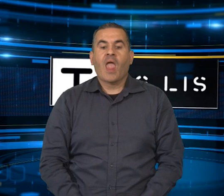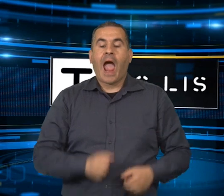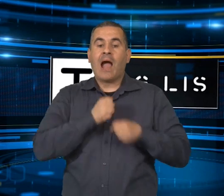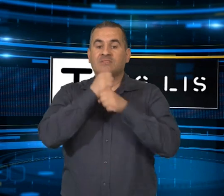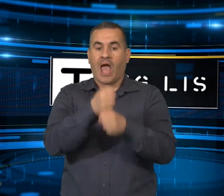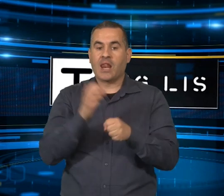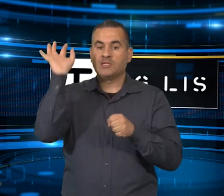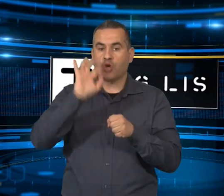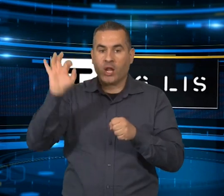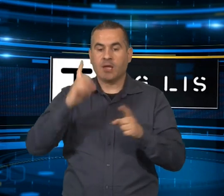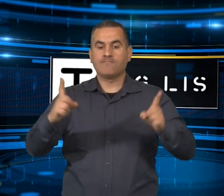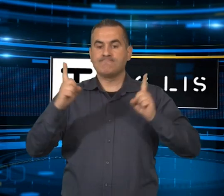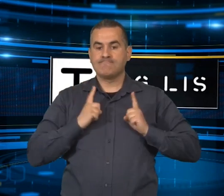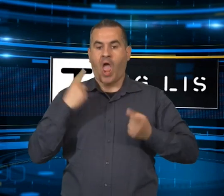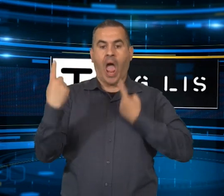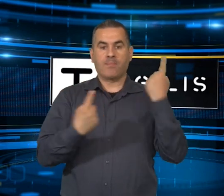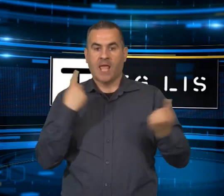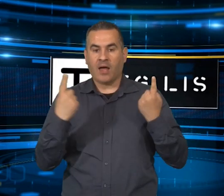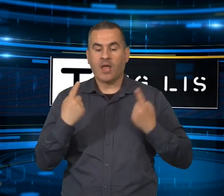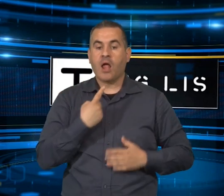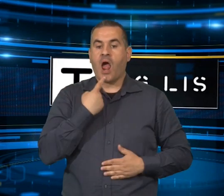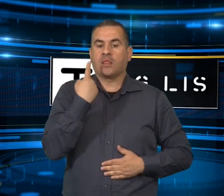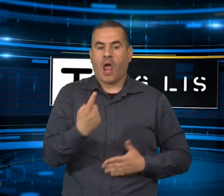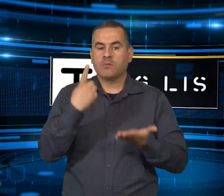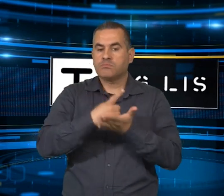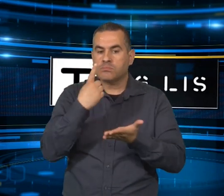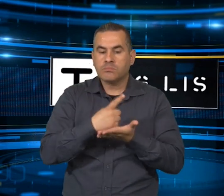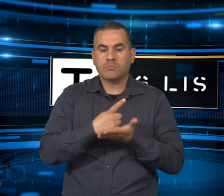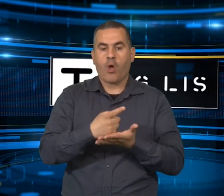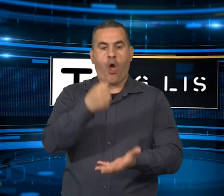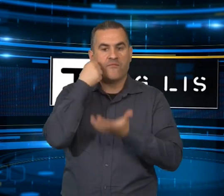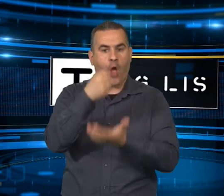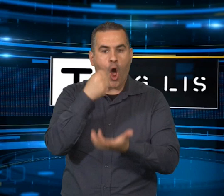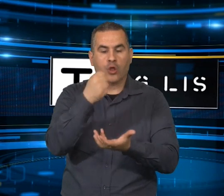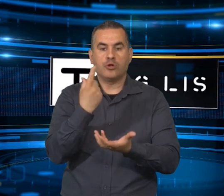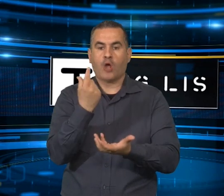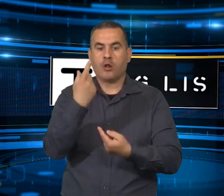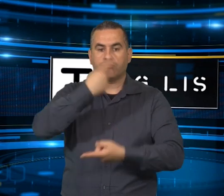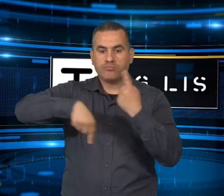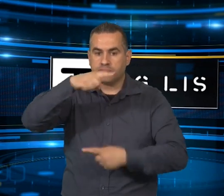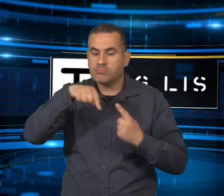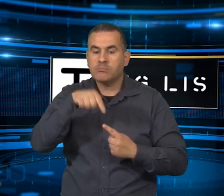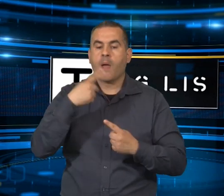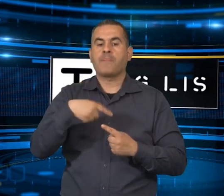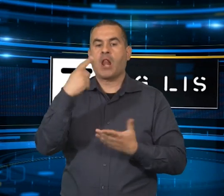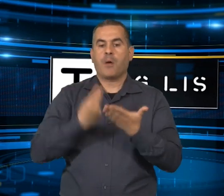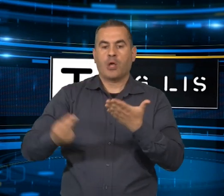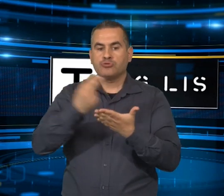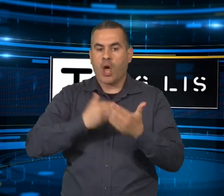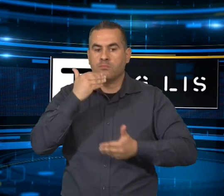L'esigenza di un fondo di rotazione per la progettazione degli interventi di difesa costiera e di riqualificazione nasce dal fatto che l'Ital progettuale e le